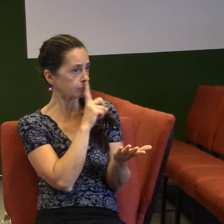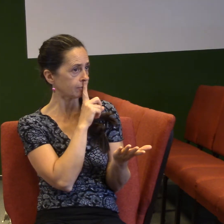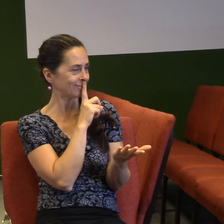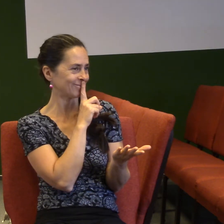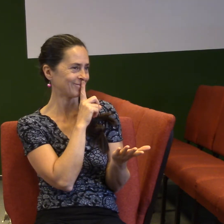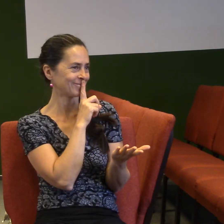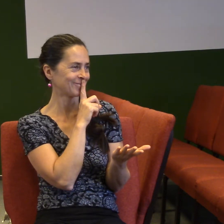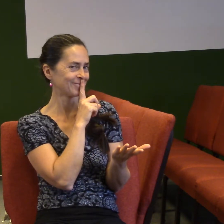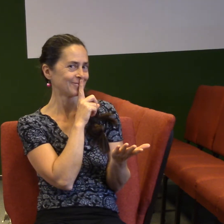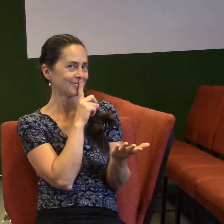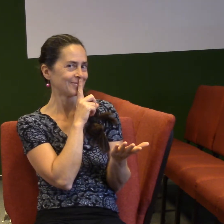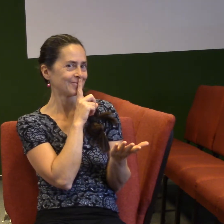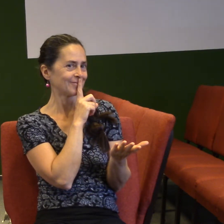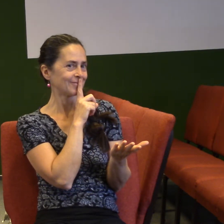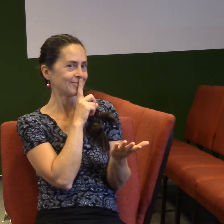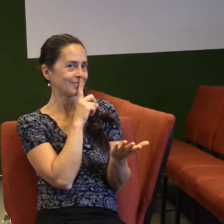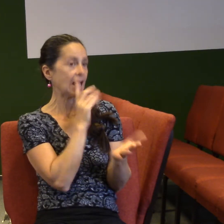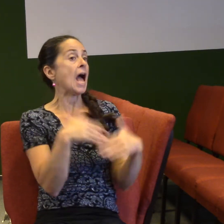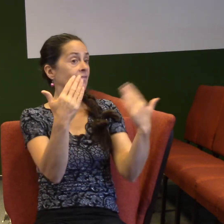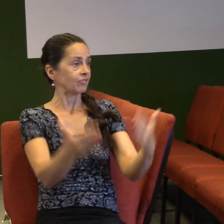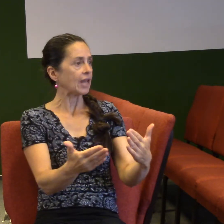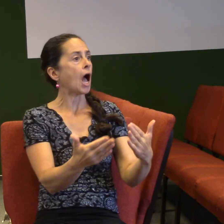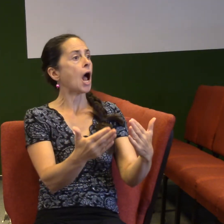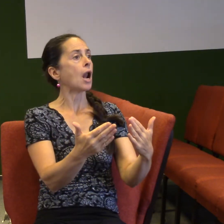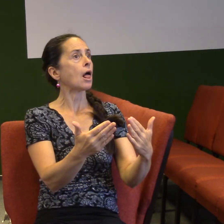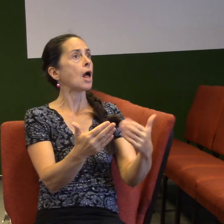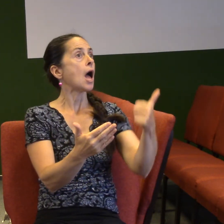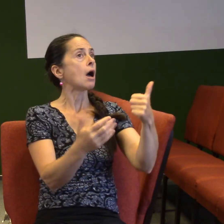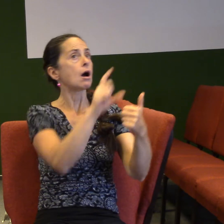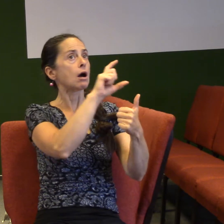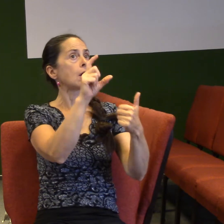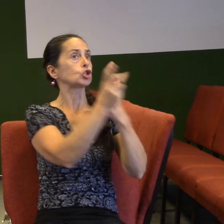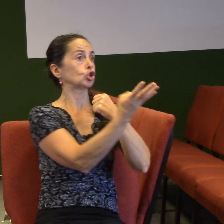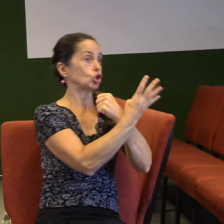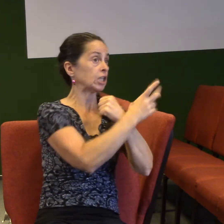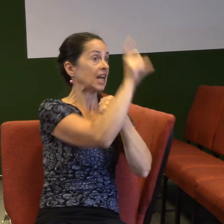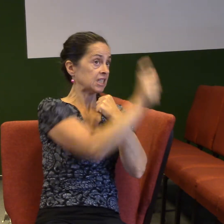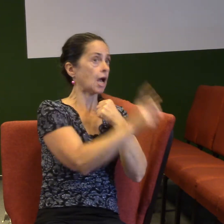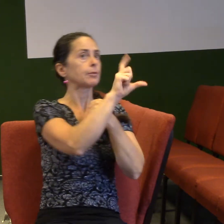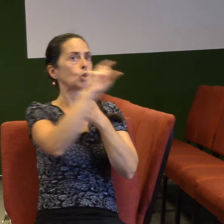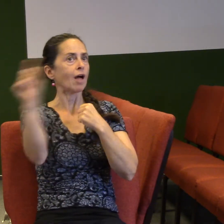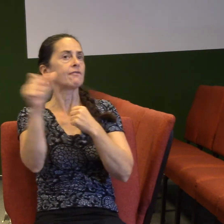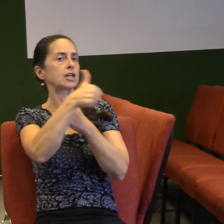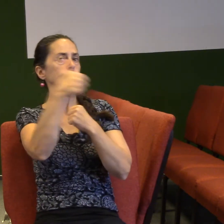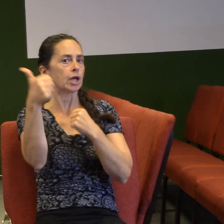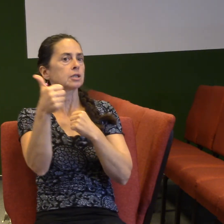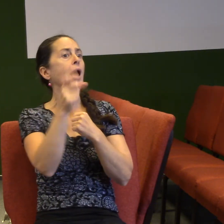on píše potom ve 14. kapitole v prvním verši, tam je napsano, držte se lásky a usilujte o duchovní dáry.